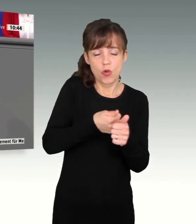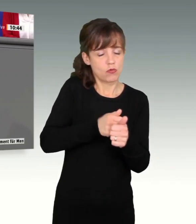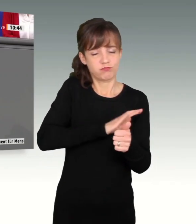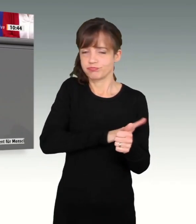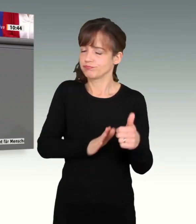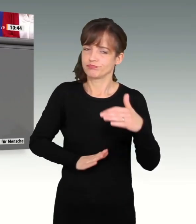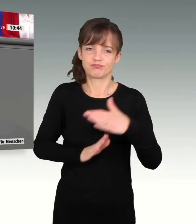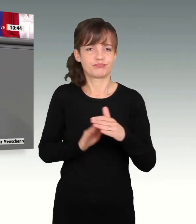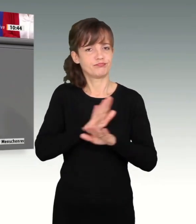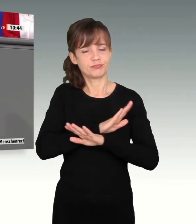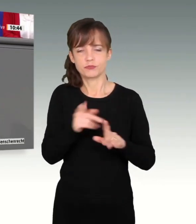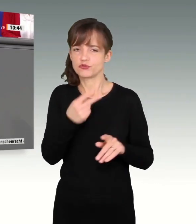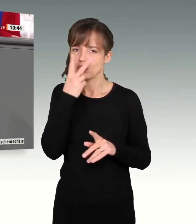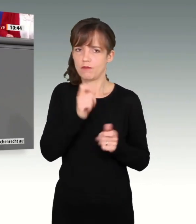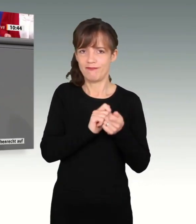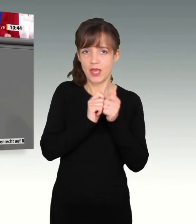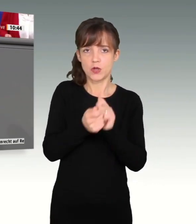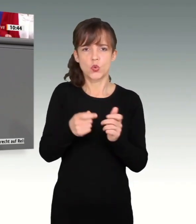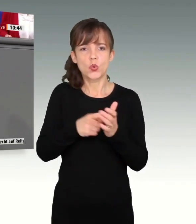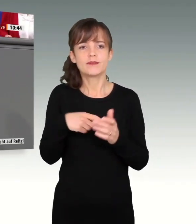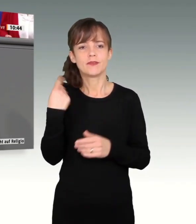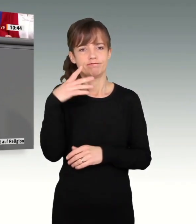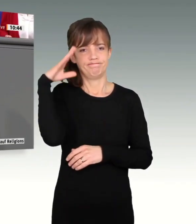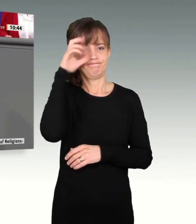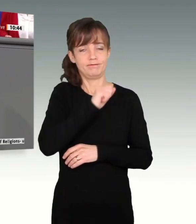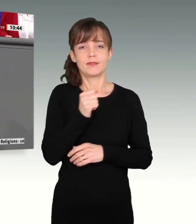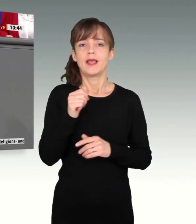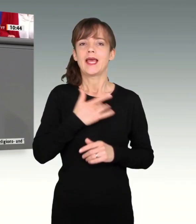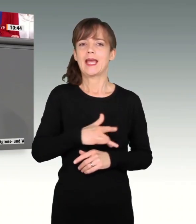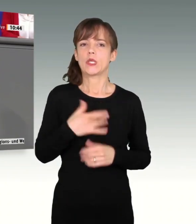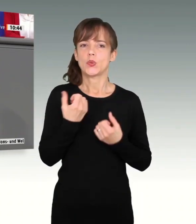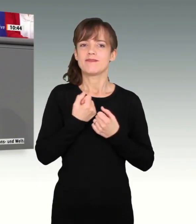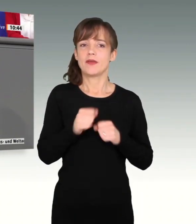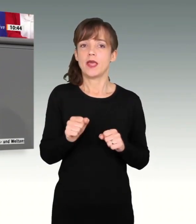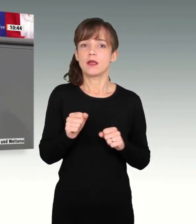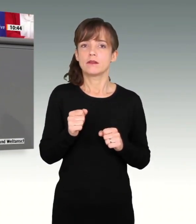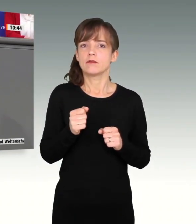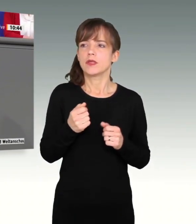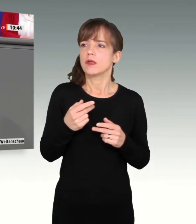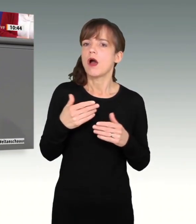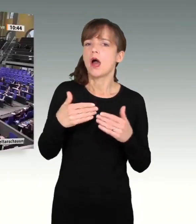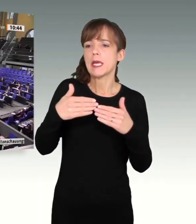Minderheiten in den Blick nehmen. Denn wir verstehen, dass die Religionsfreiheit keine Grenzen kennen darf.